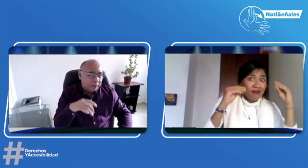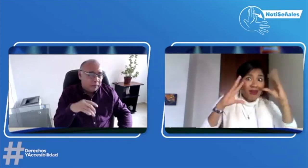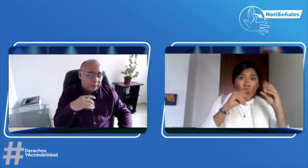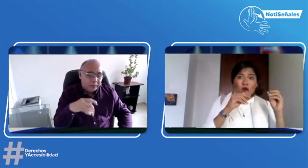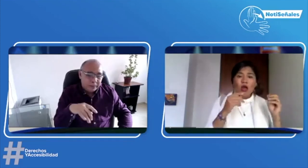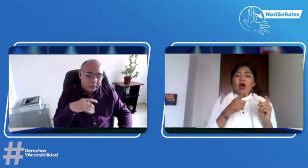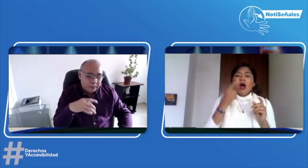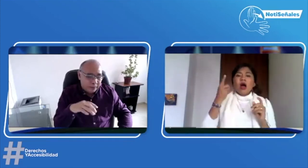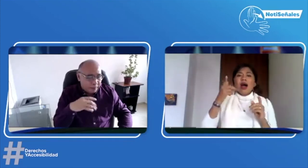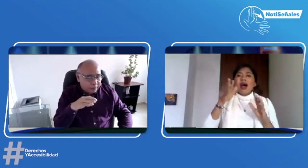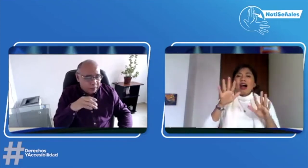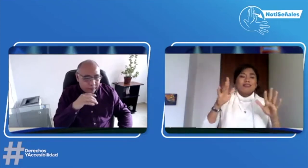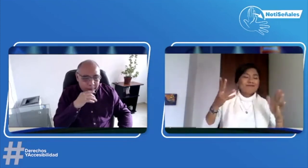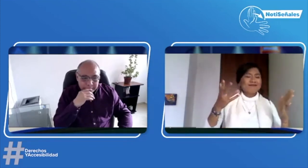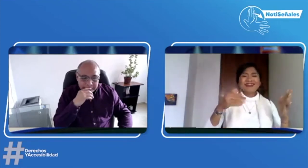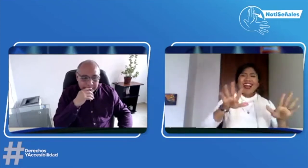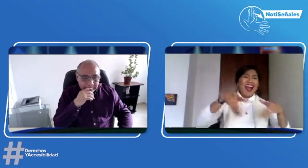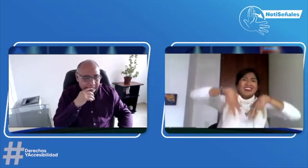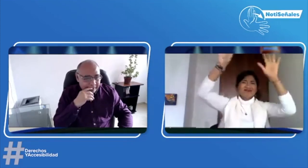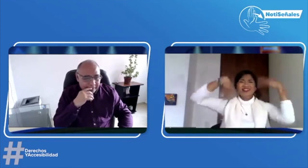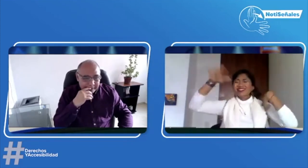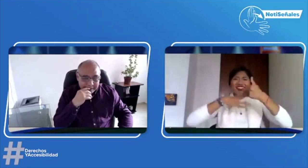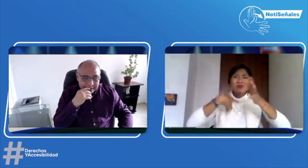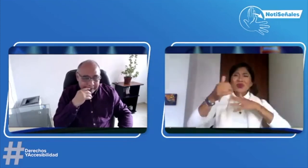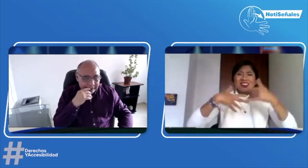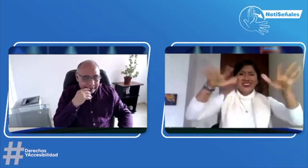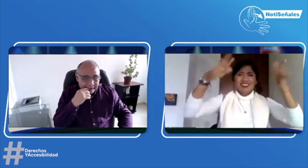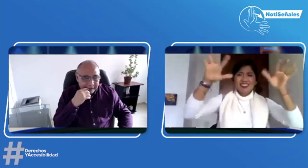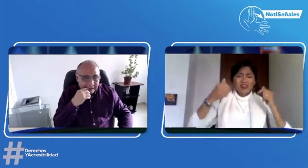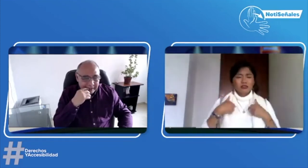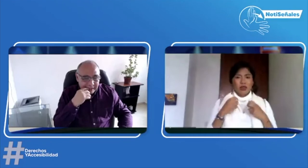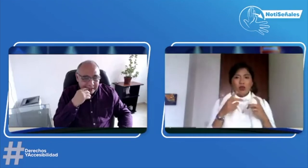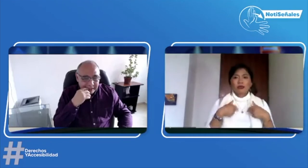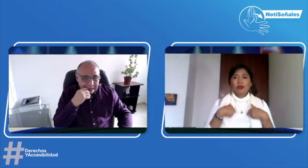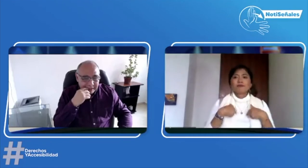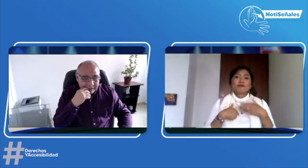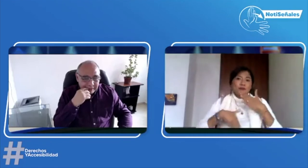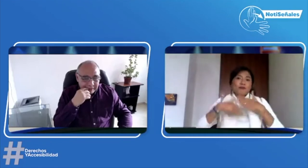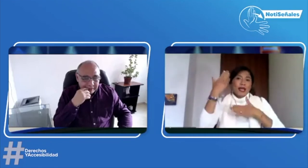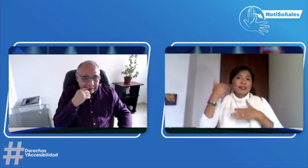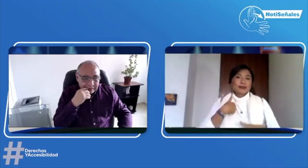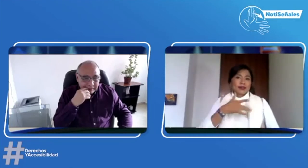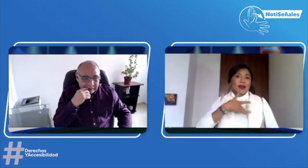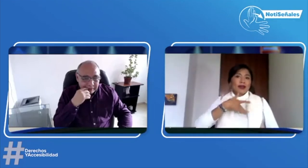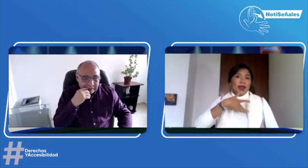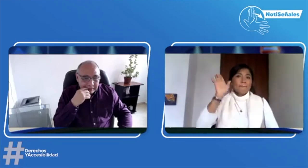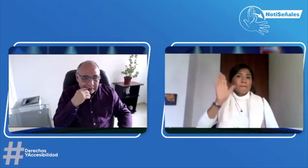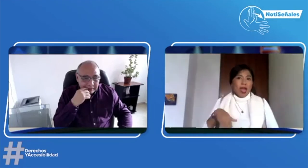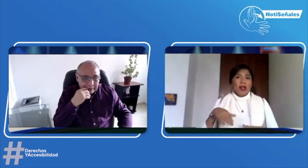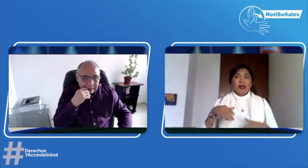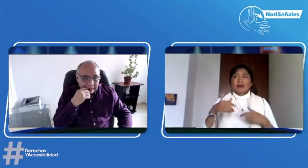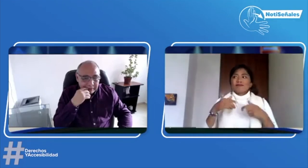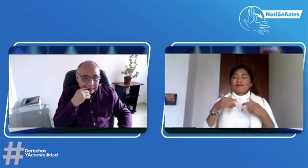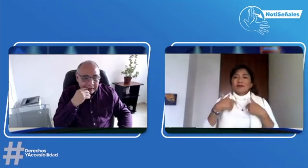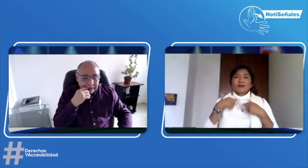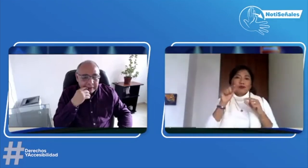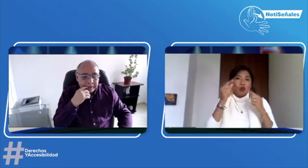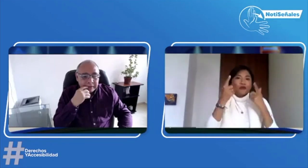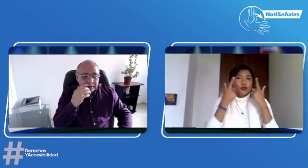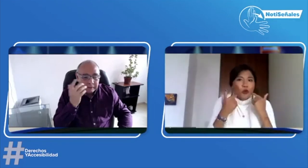decía, perdón, yo no escucho. Yo soy una persona sorda. Decían, bueno, no, no importa, no importa. Solucionemos así. Yo empecé a sentirme, pues, muy